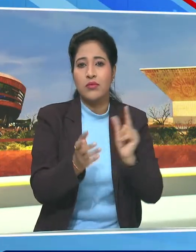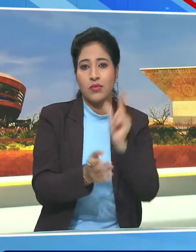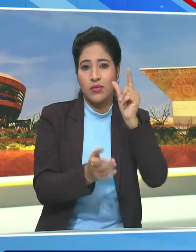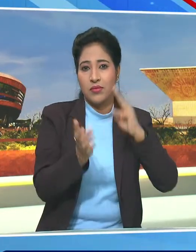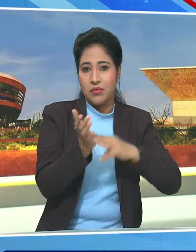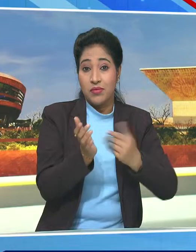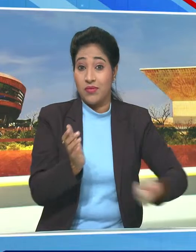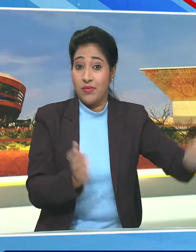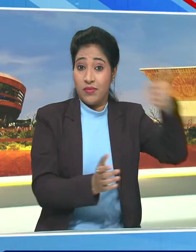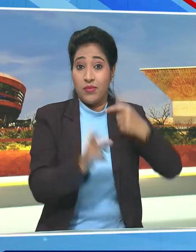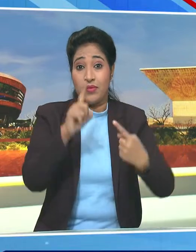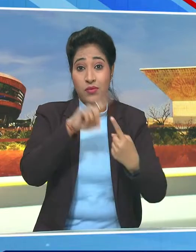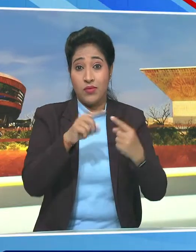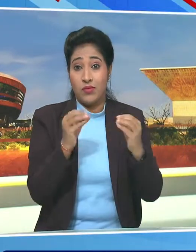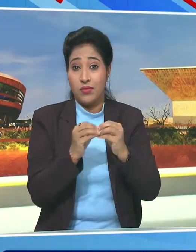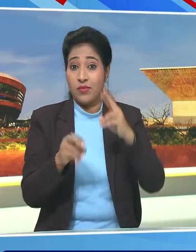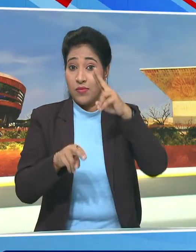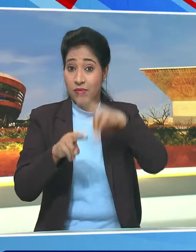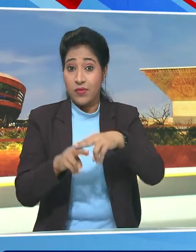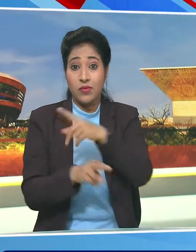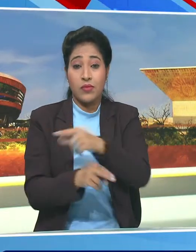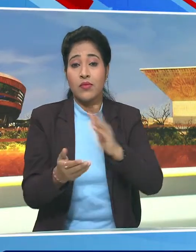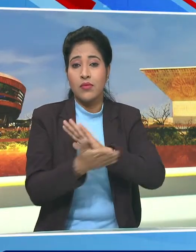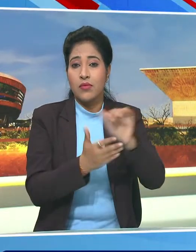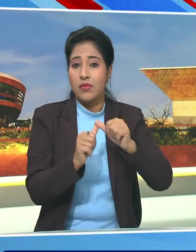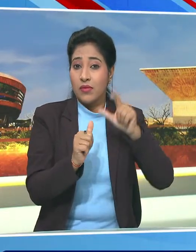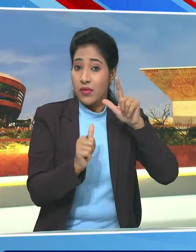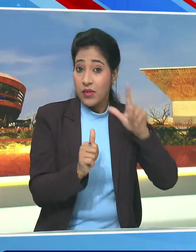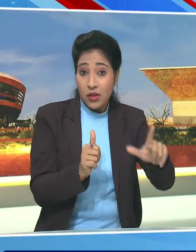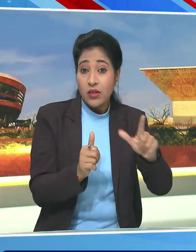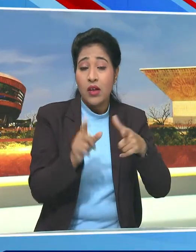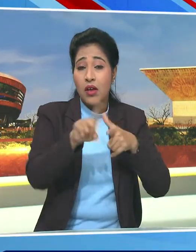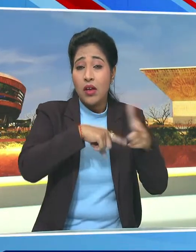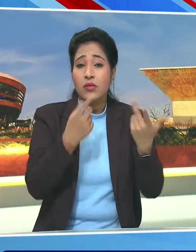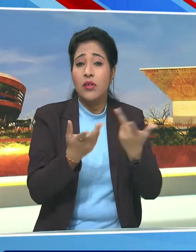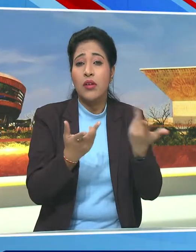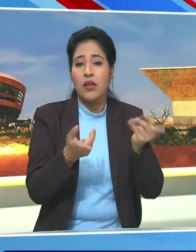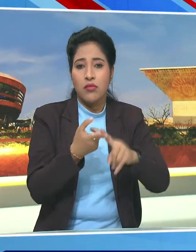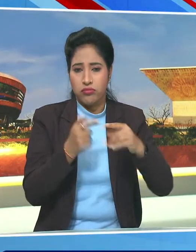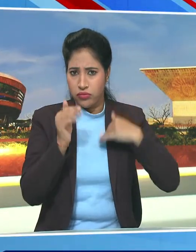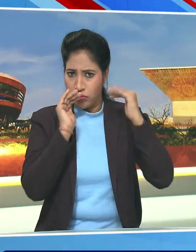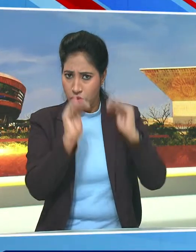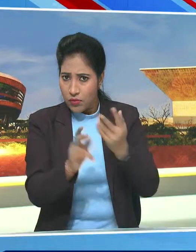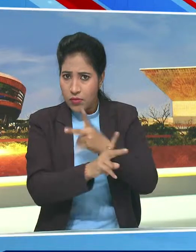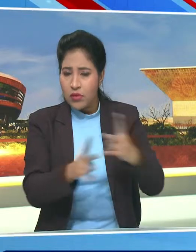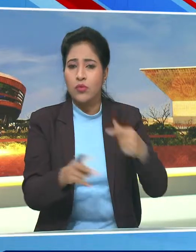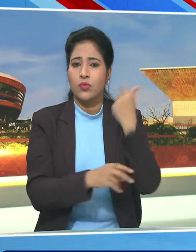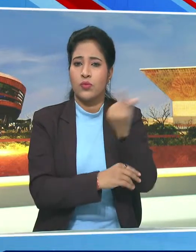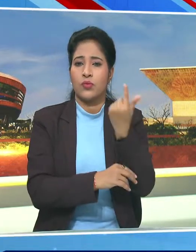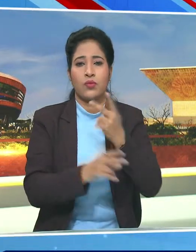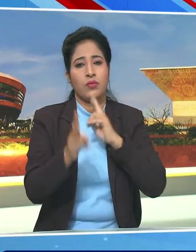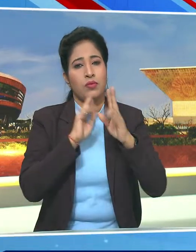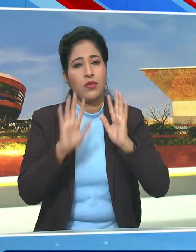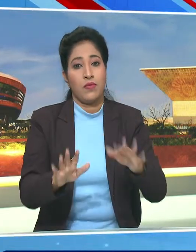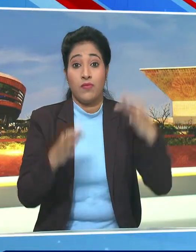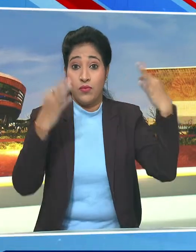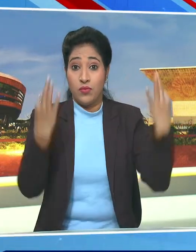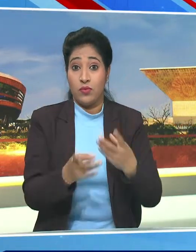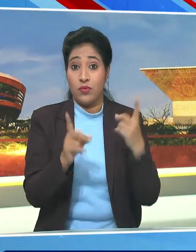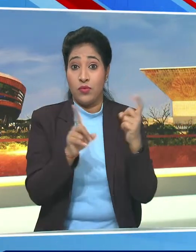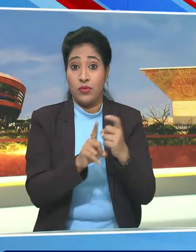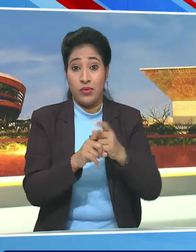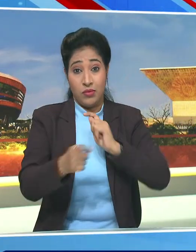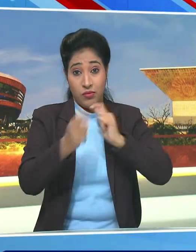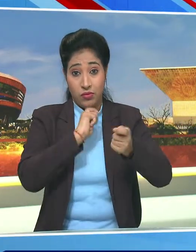फोजान अरभिया के साथ हज के शेत्र में सहयोग बढ़ाने पर उप्योगी बात चीत की। नई दिल्ली में मीडिया